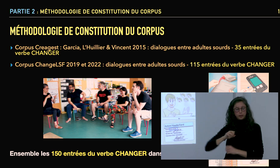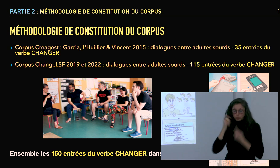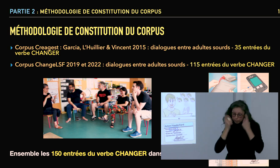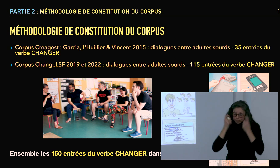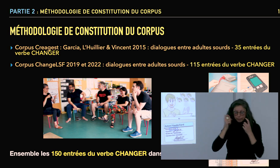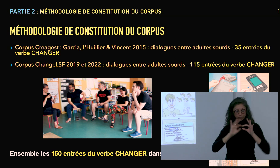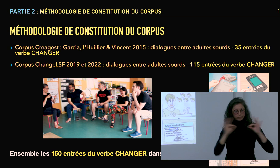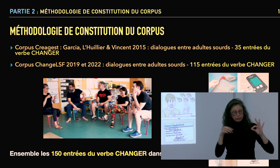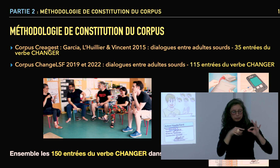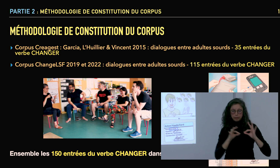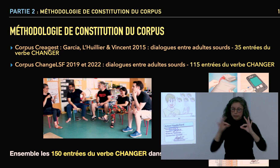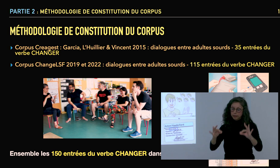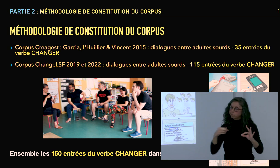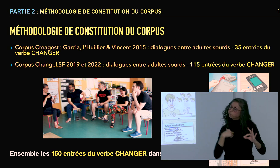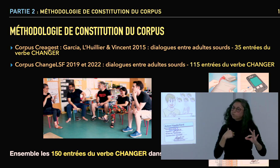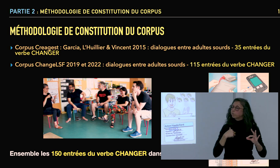envie aussi d'aller sur le terrain.